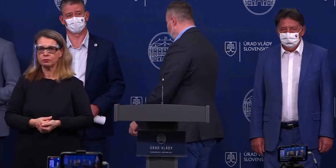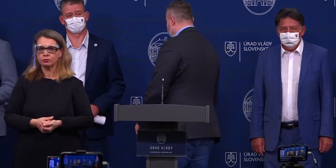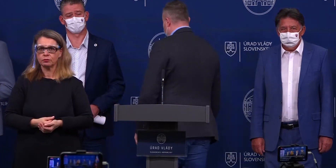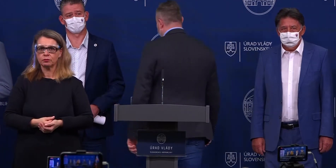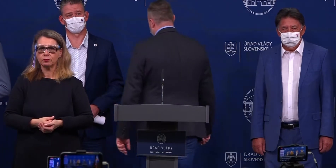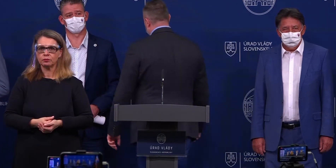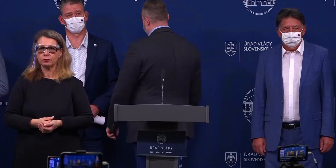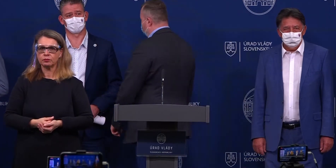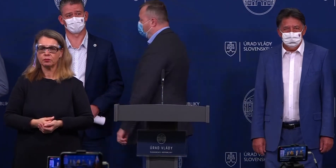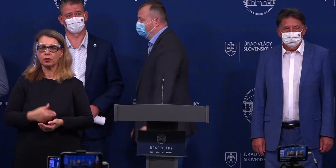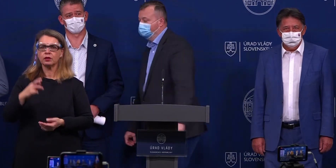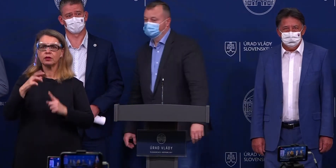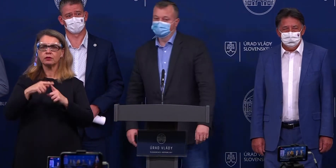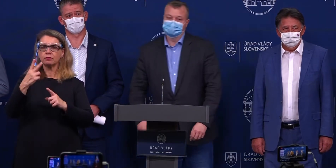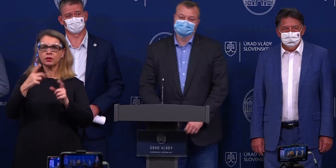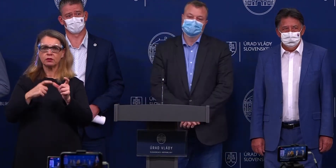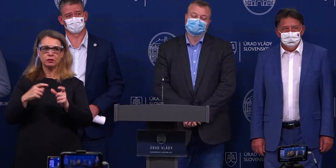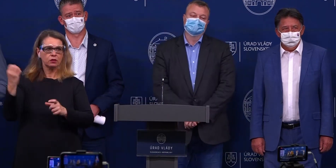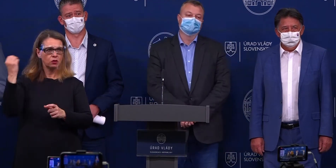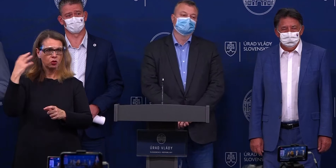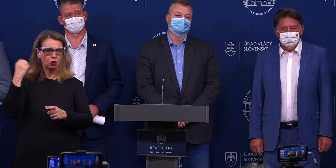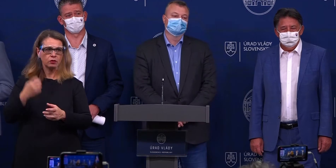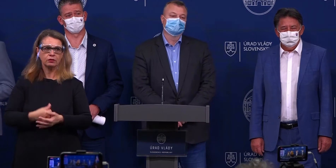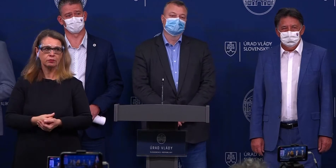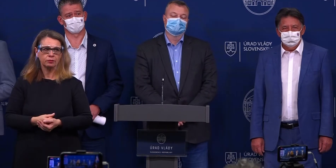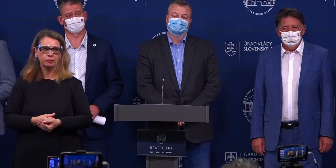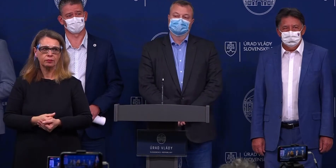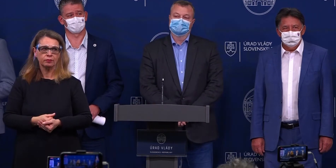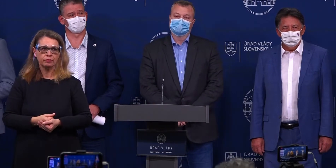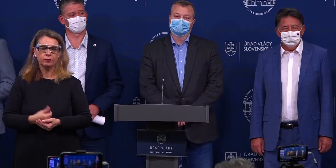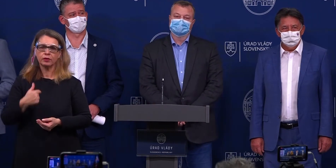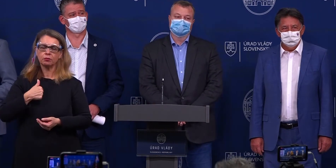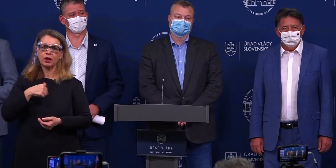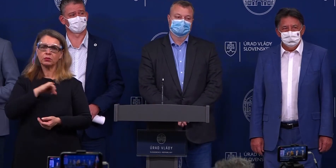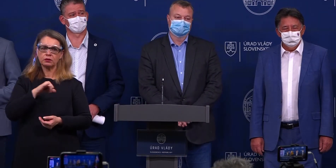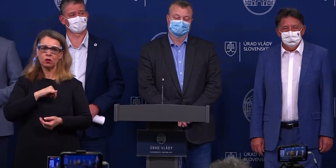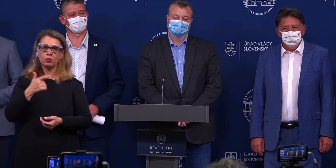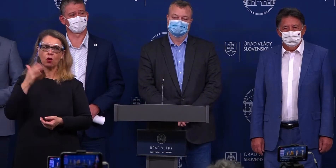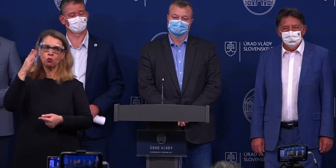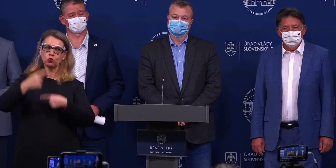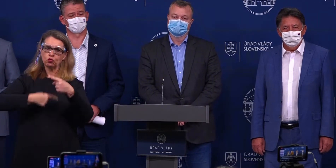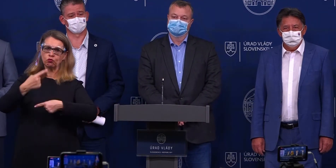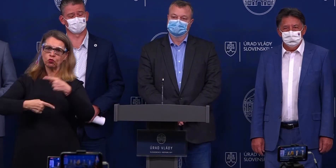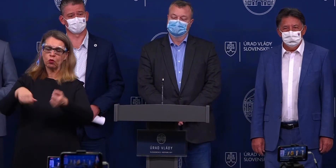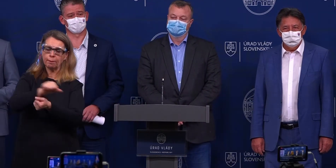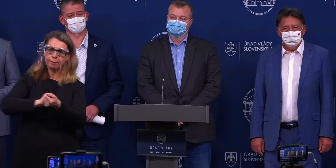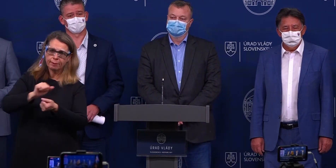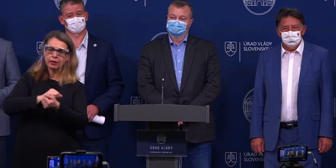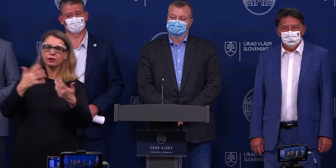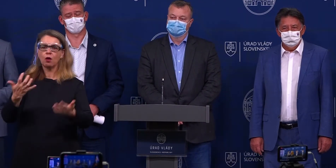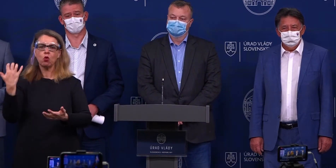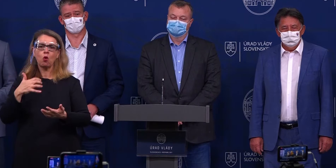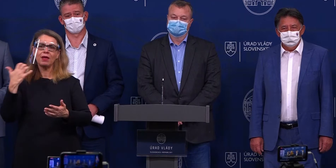Ďakujeme. RTVS, Slovenský rozhlas. Dobrý večer, Lucie Nadiova, RTVS, Rádiožurnál. Mňa by zaujímalo, ako budú fungovať mestské či obecné